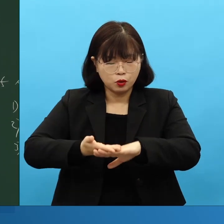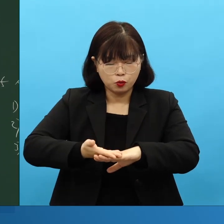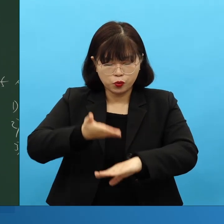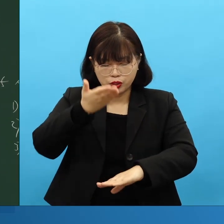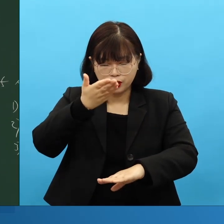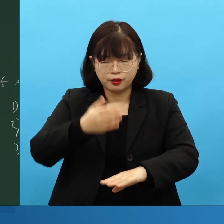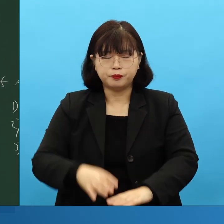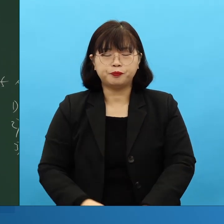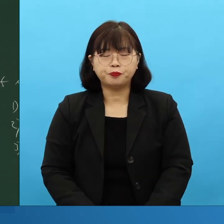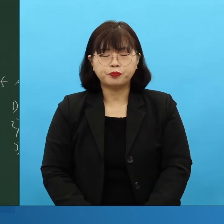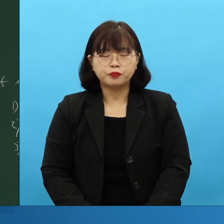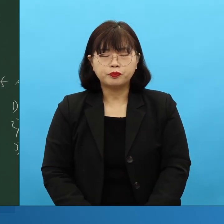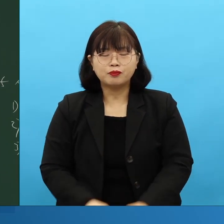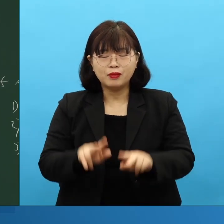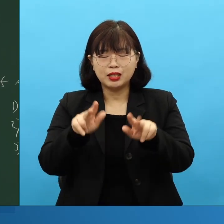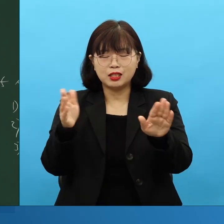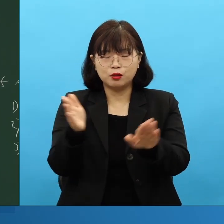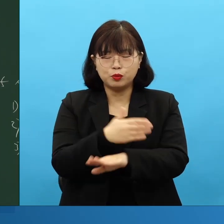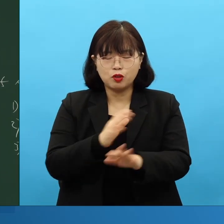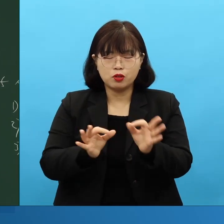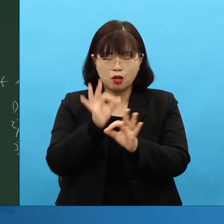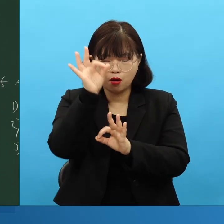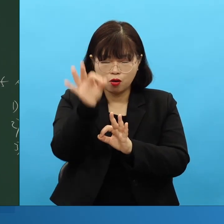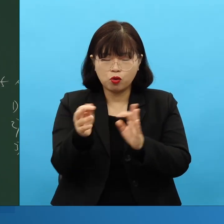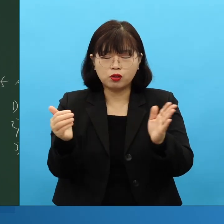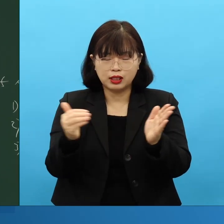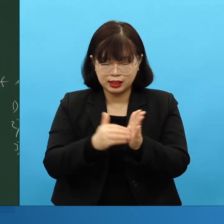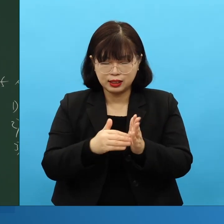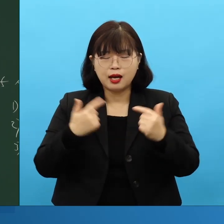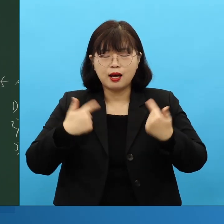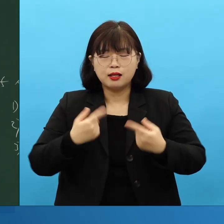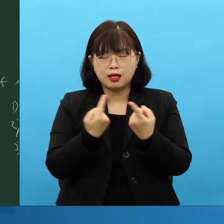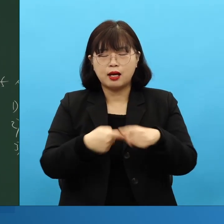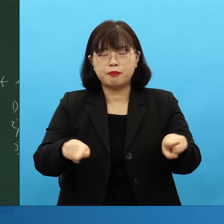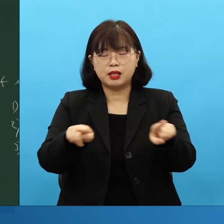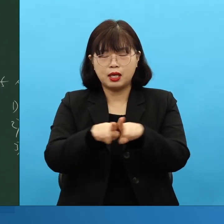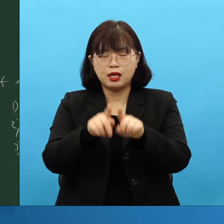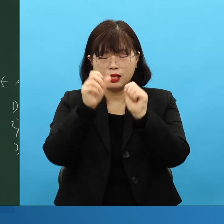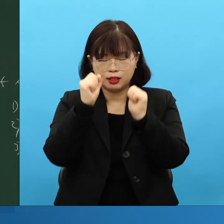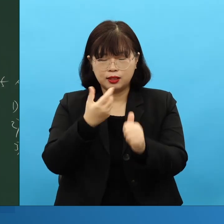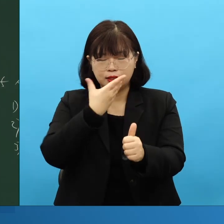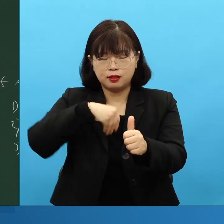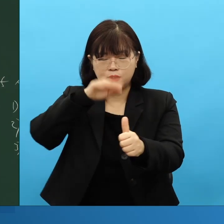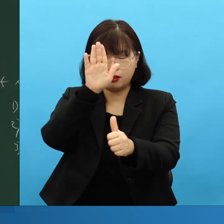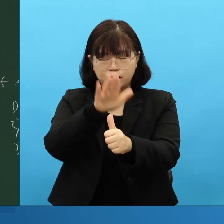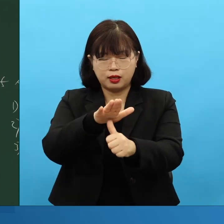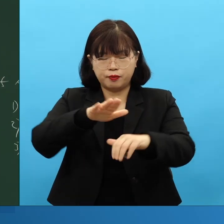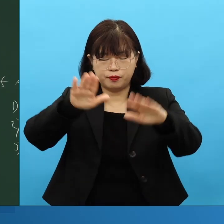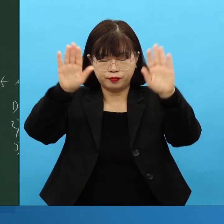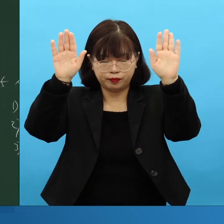지금부터 영원까지 항상 함께 계실 지어다. always forevermore amen